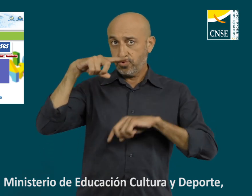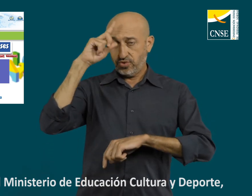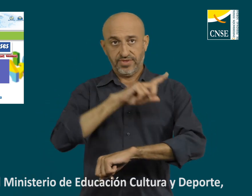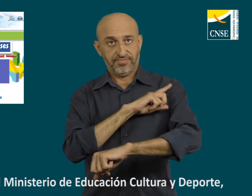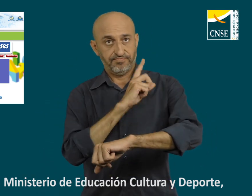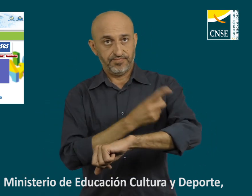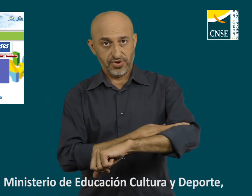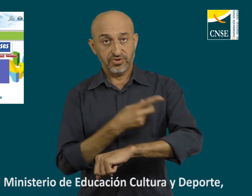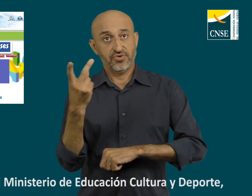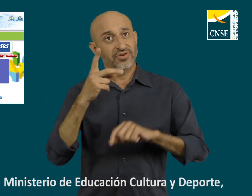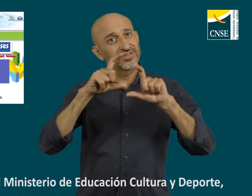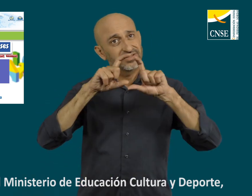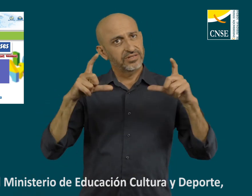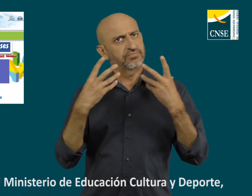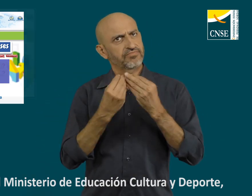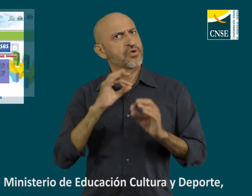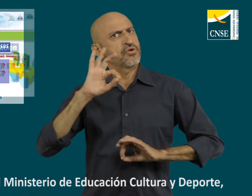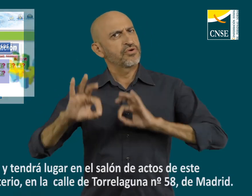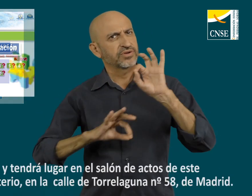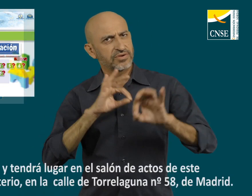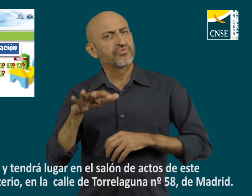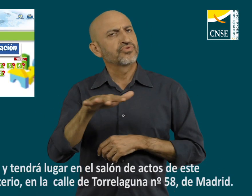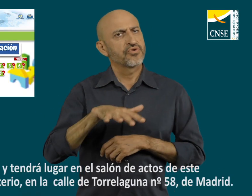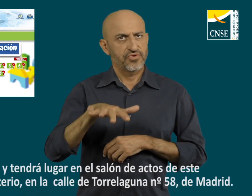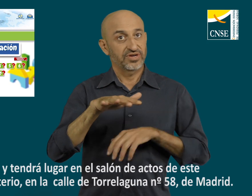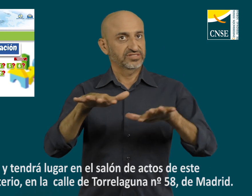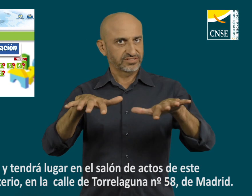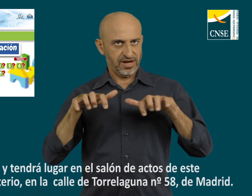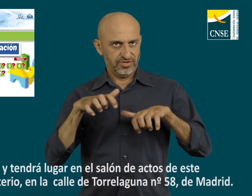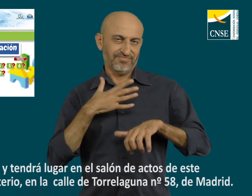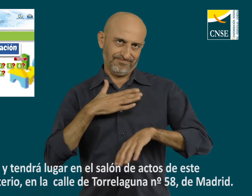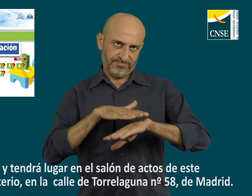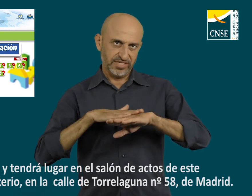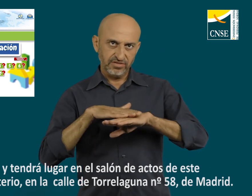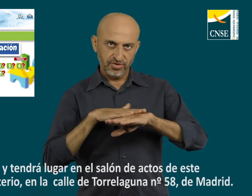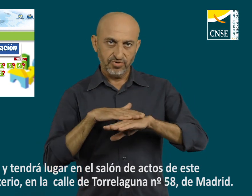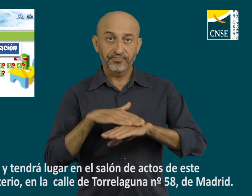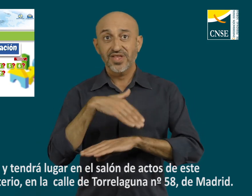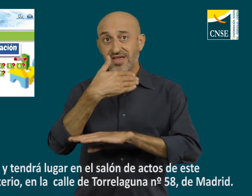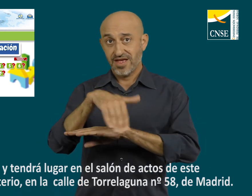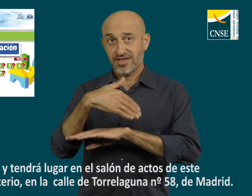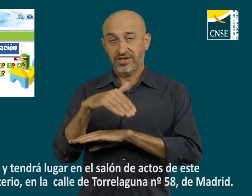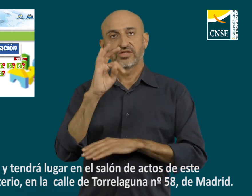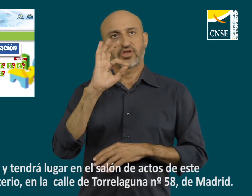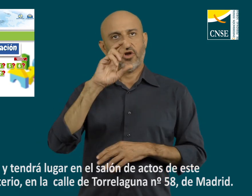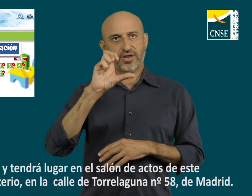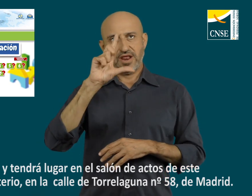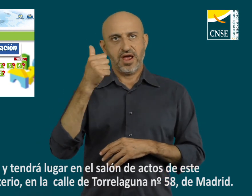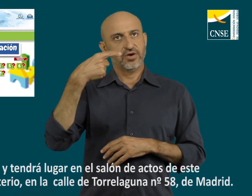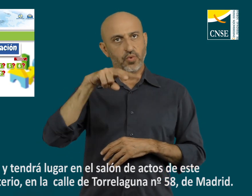del Ministerio de Educación, Cultura y Deporte. Y tendrá lugar en el Salón de Actos de este ministerio, en